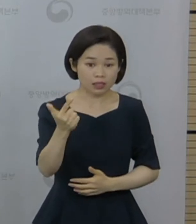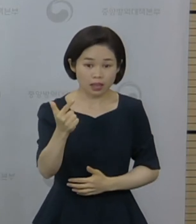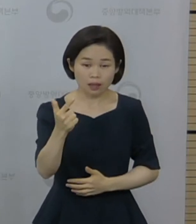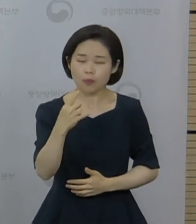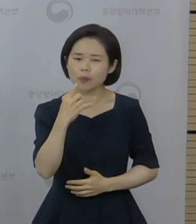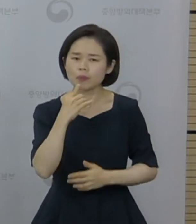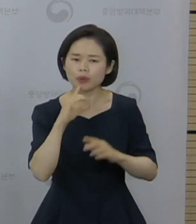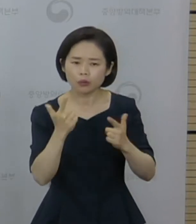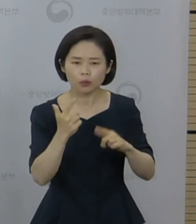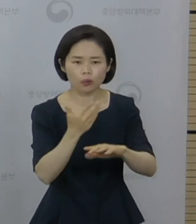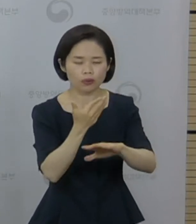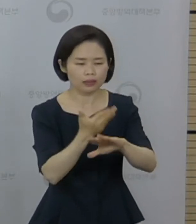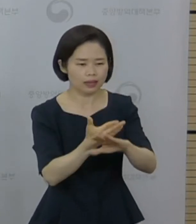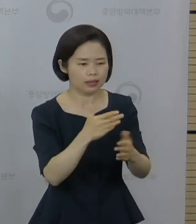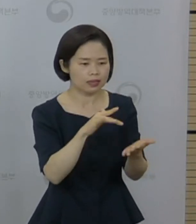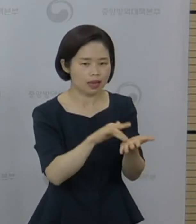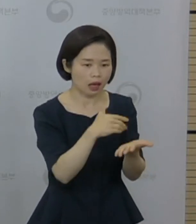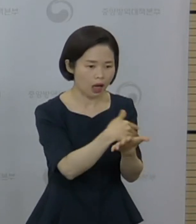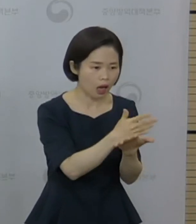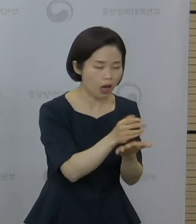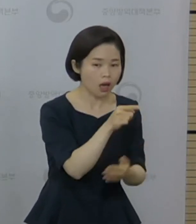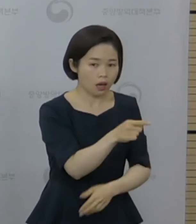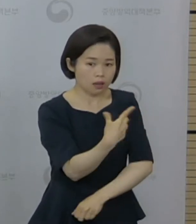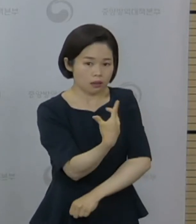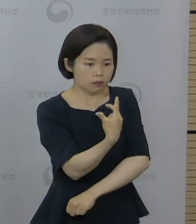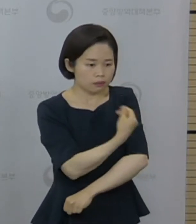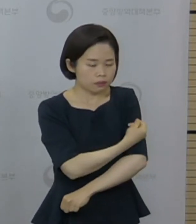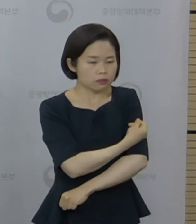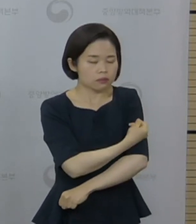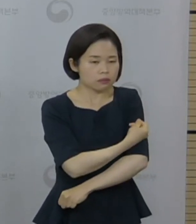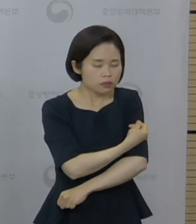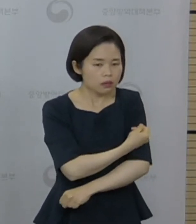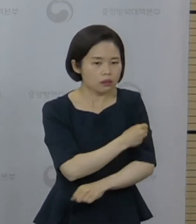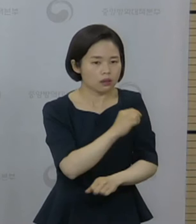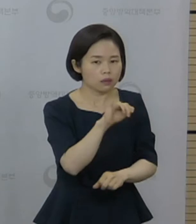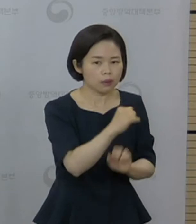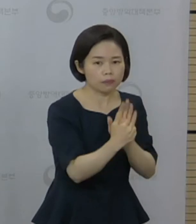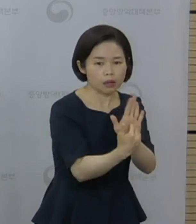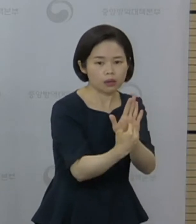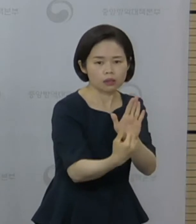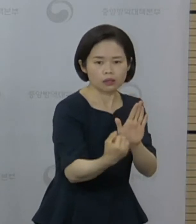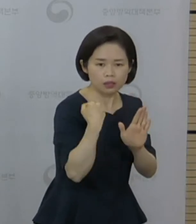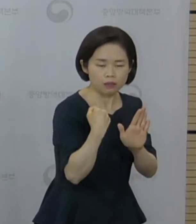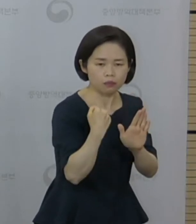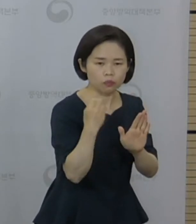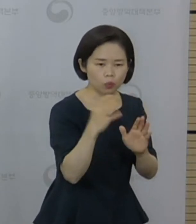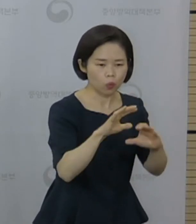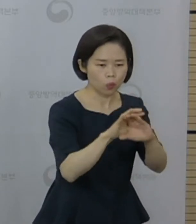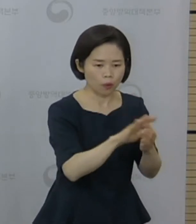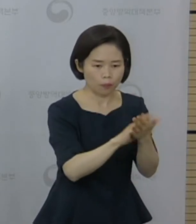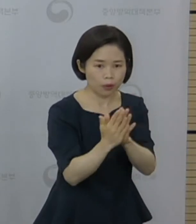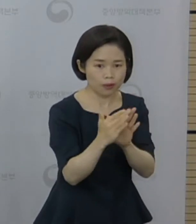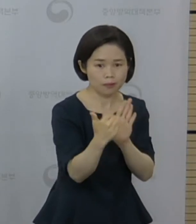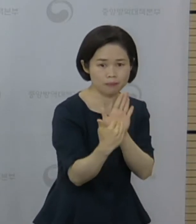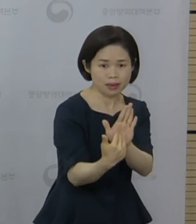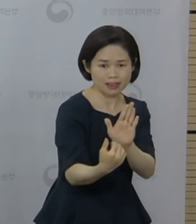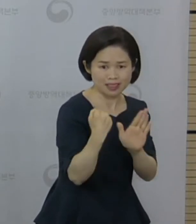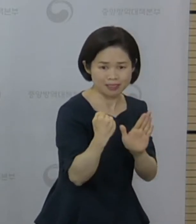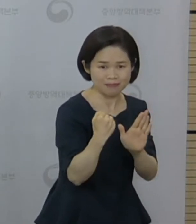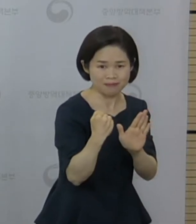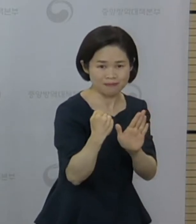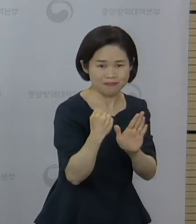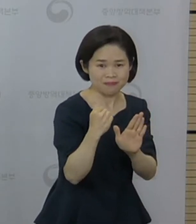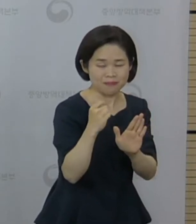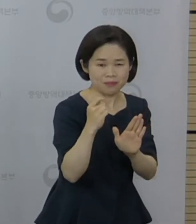접종을 완료한 이후에 면역력의 증가라든지 변이 대응력의 강화 이런 목적으로 추가 접종의 필요성들이